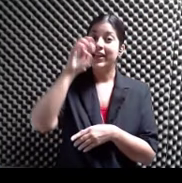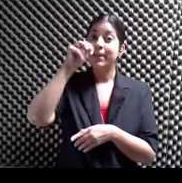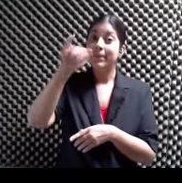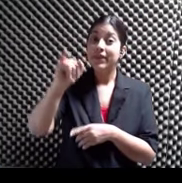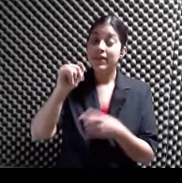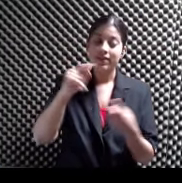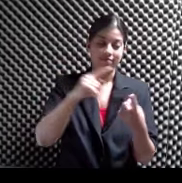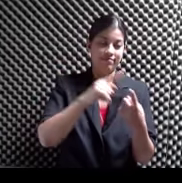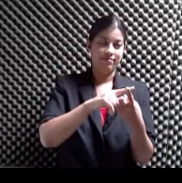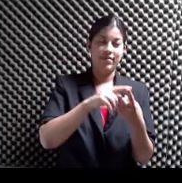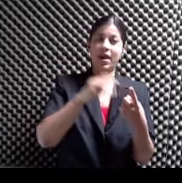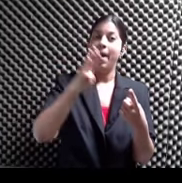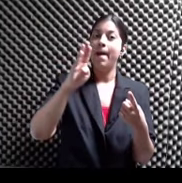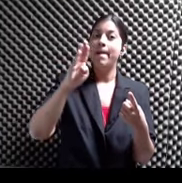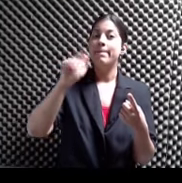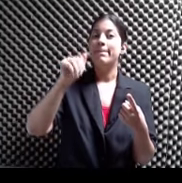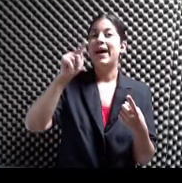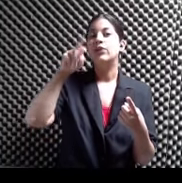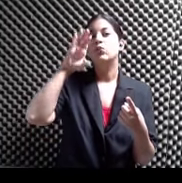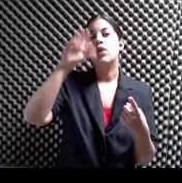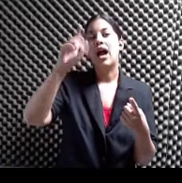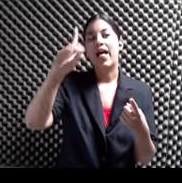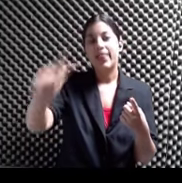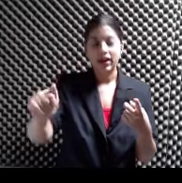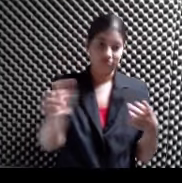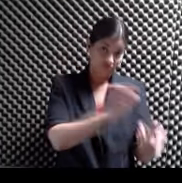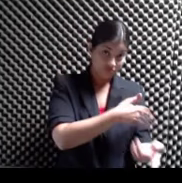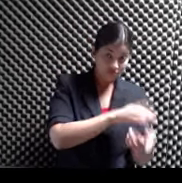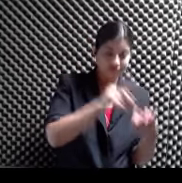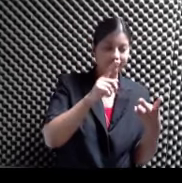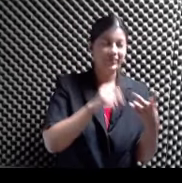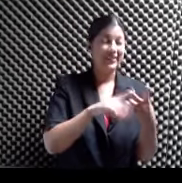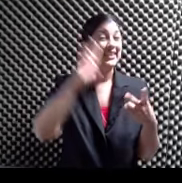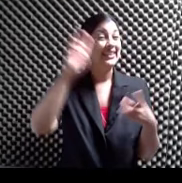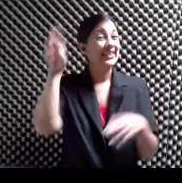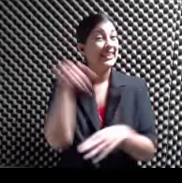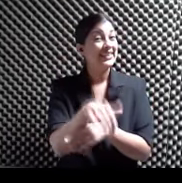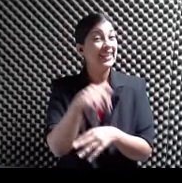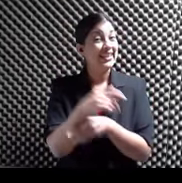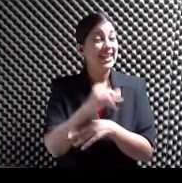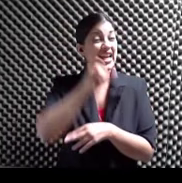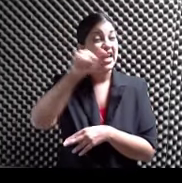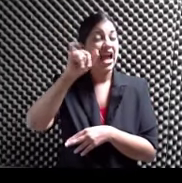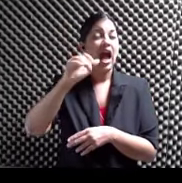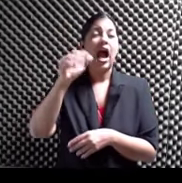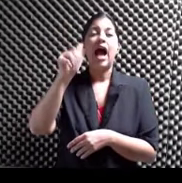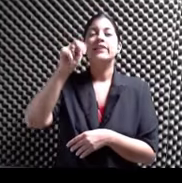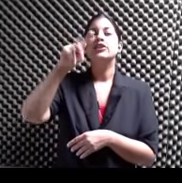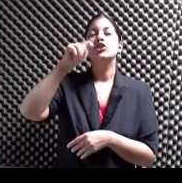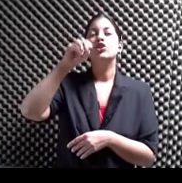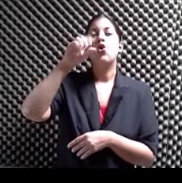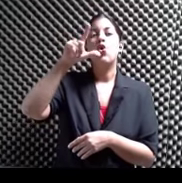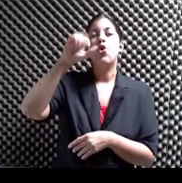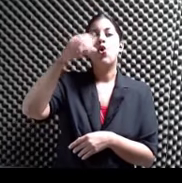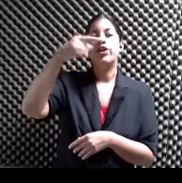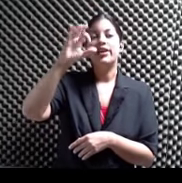Va a haber Batucada también Exacto A las 6 de la tarde Una antología jíbara Esto se refiere a que Va a haber música jíbara Va a haber